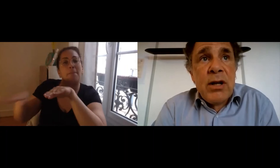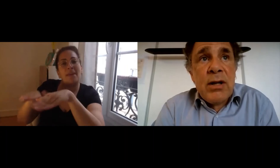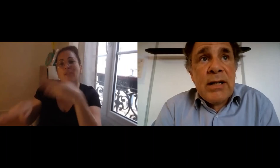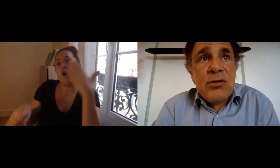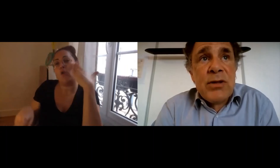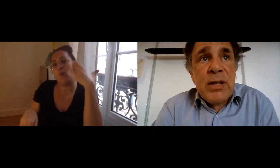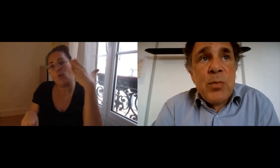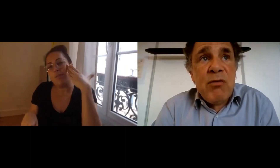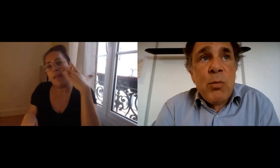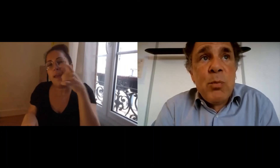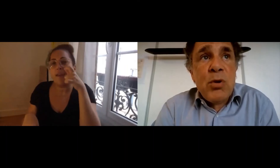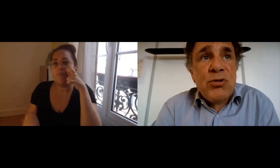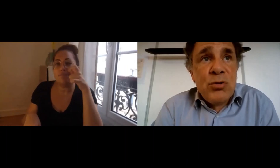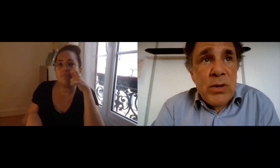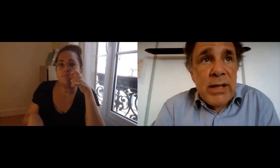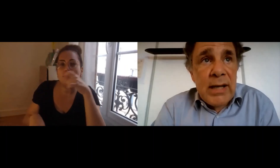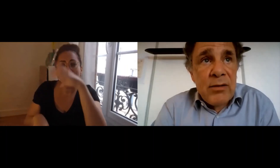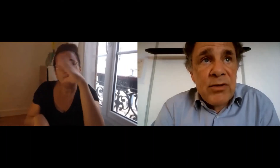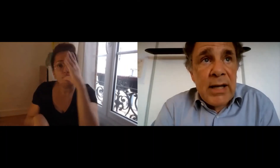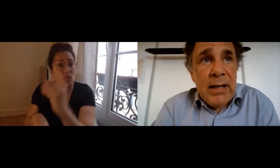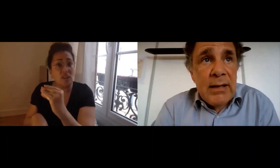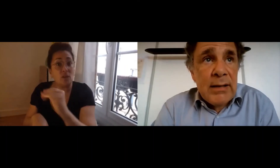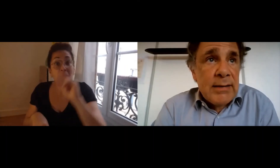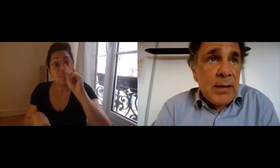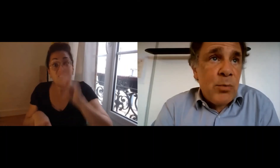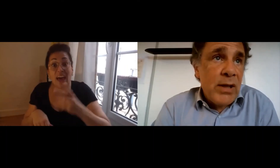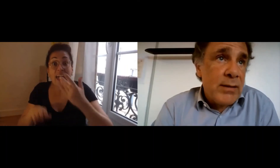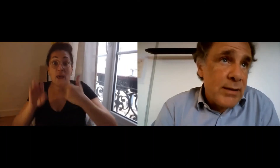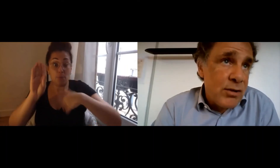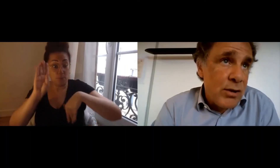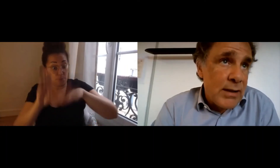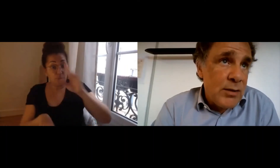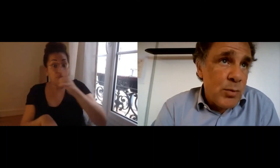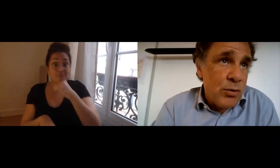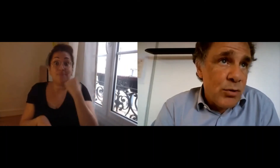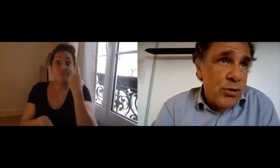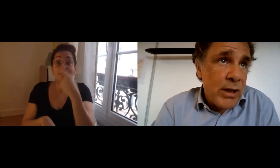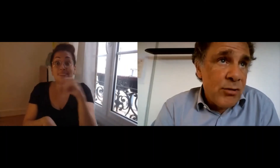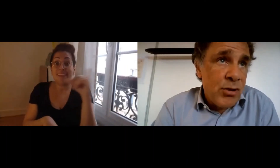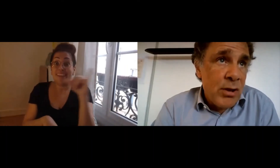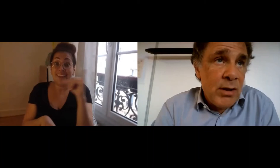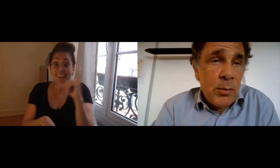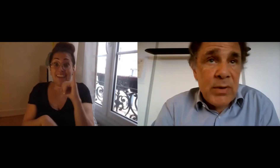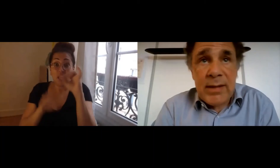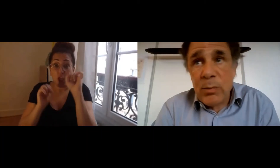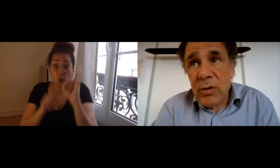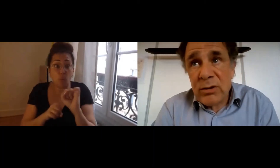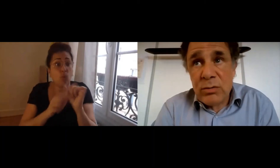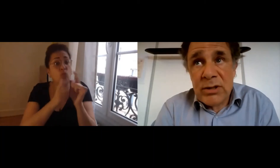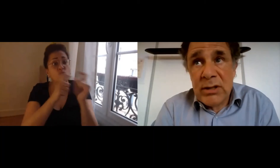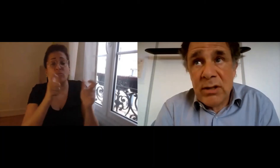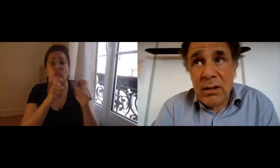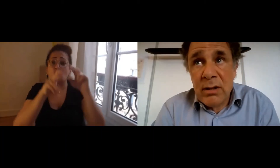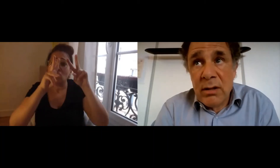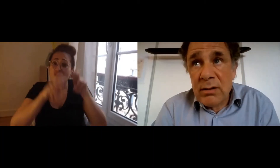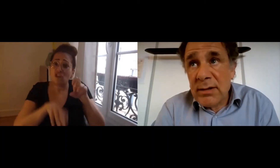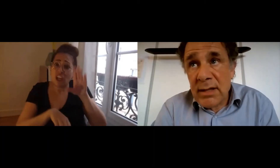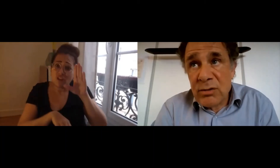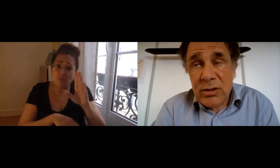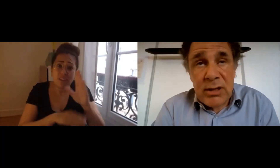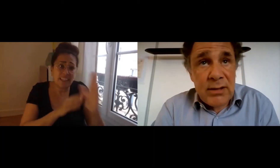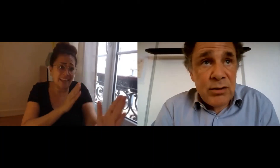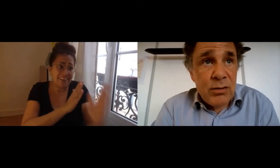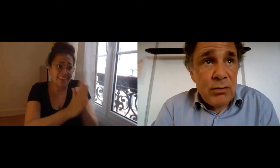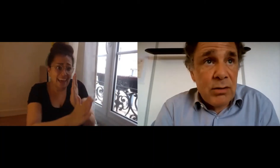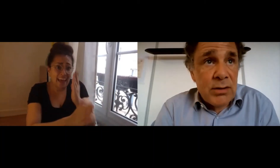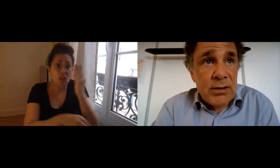les gens qui peuvent postuler à la FIRA ça peut être des organismes de recherche mais ça peut être aussi des